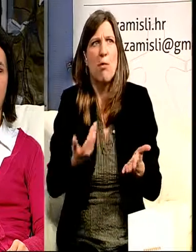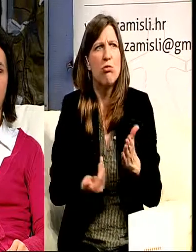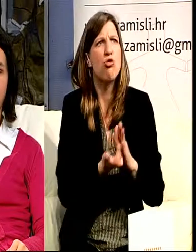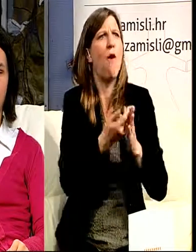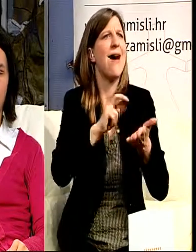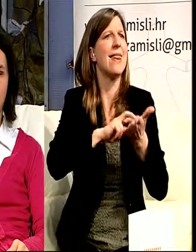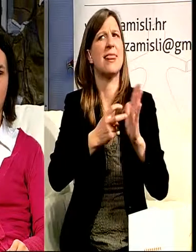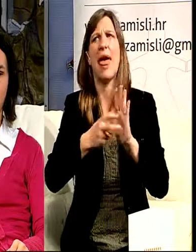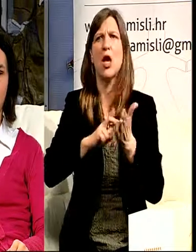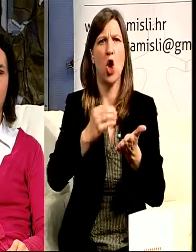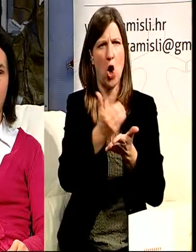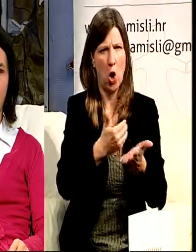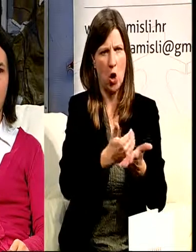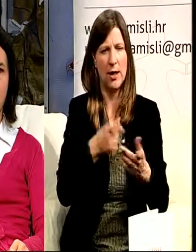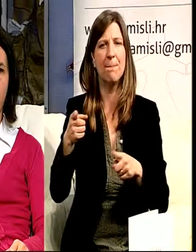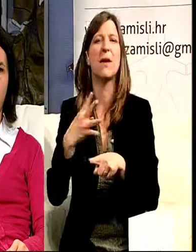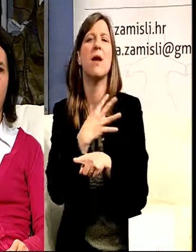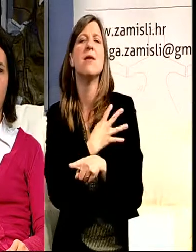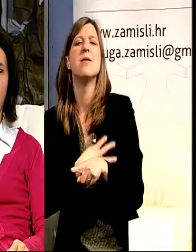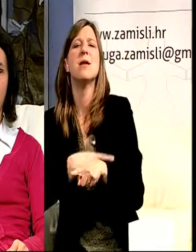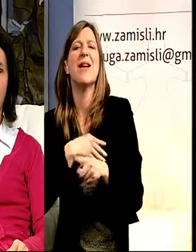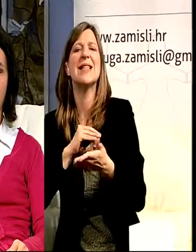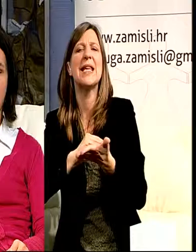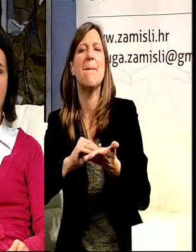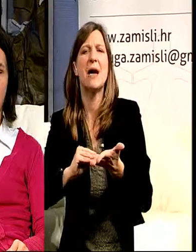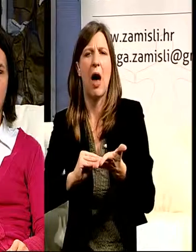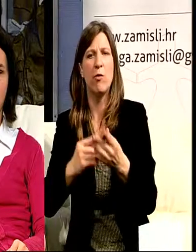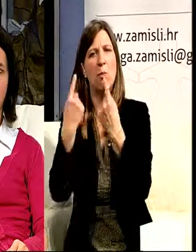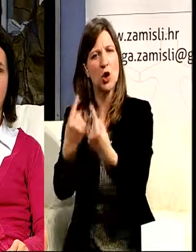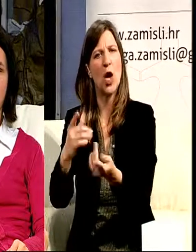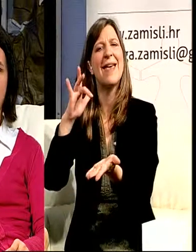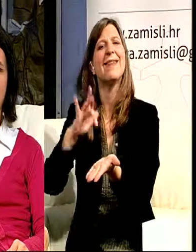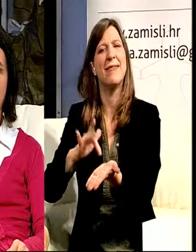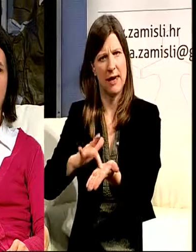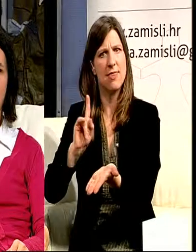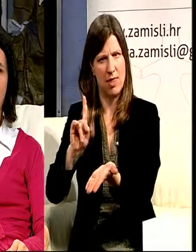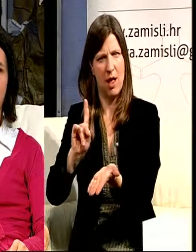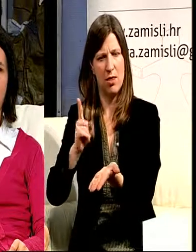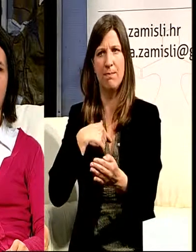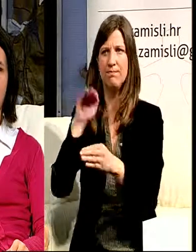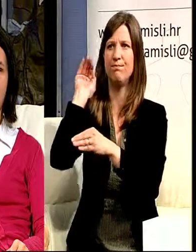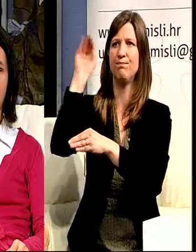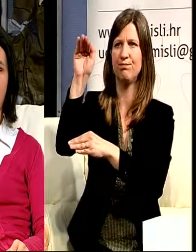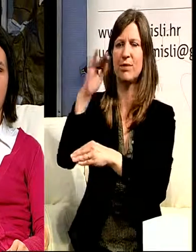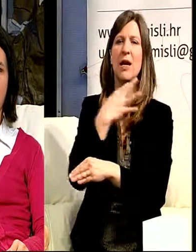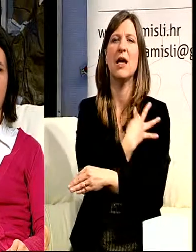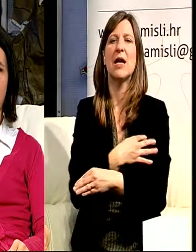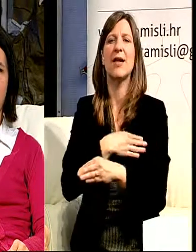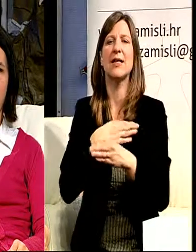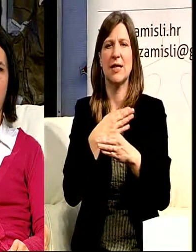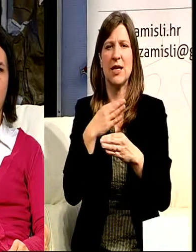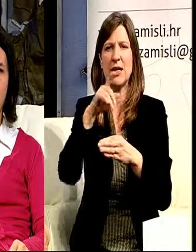verziji, onda smo se ponudili Institutu za hrvatski jezik i jezikoslovlje da